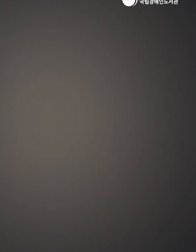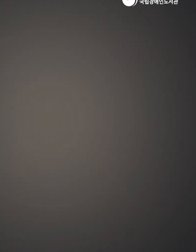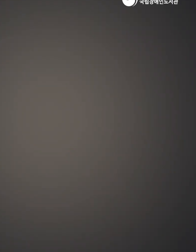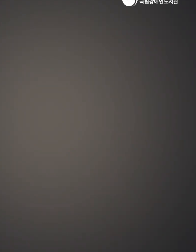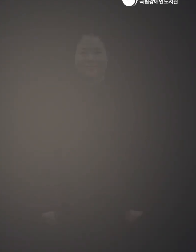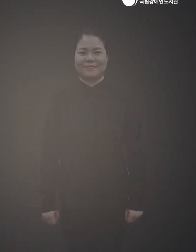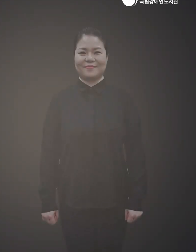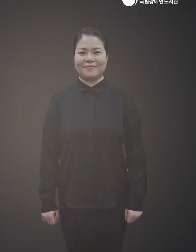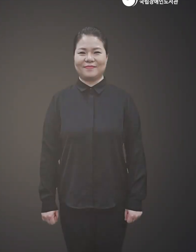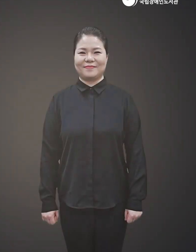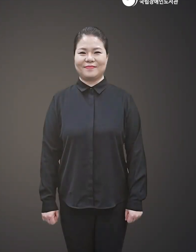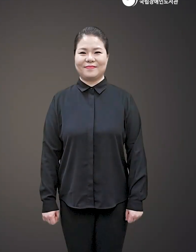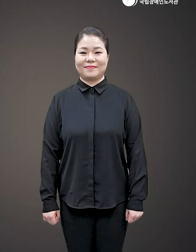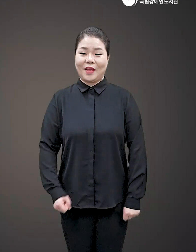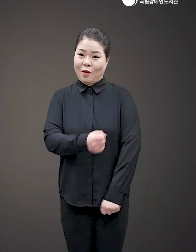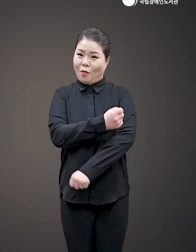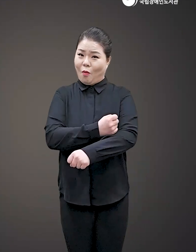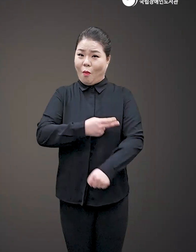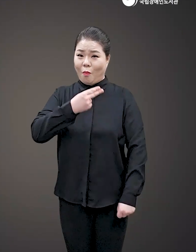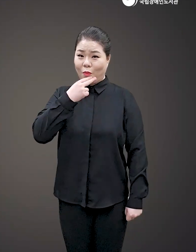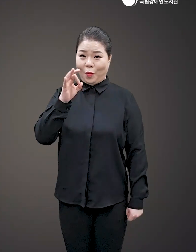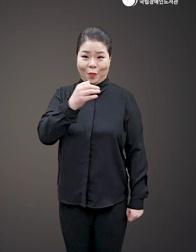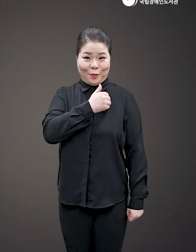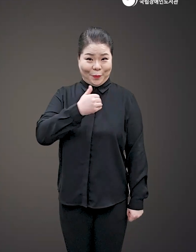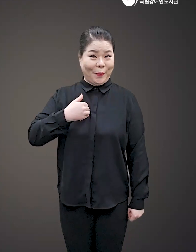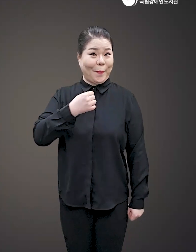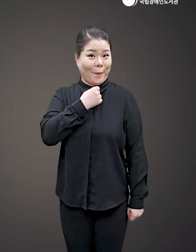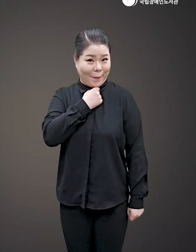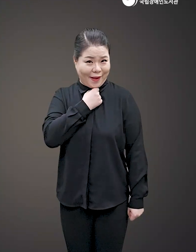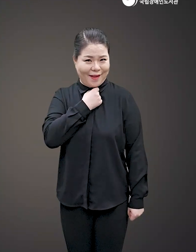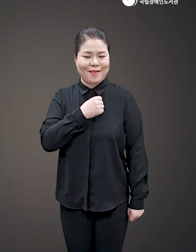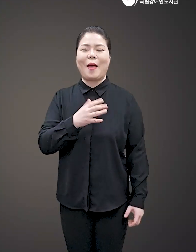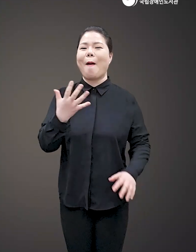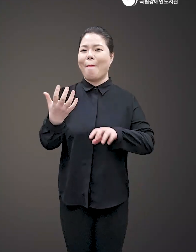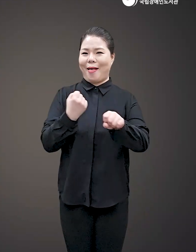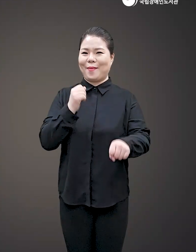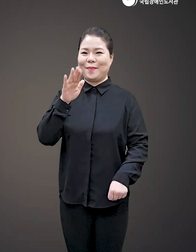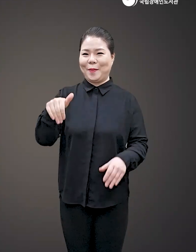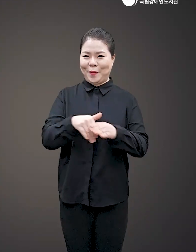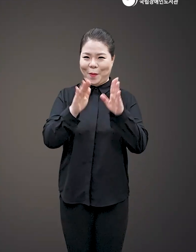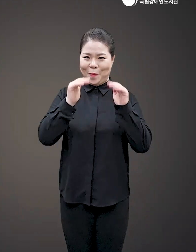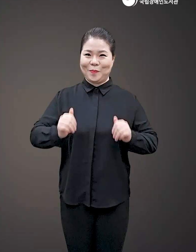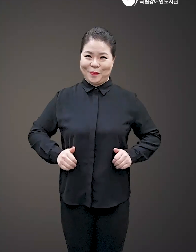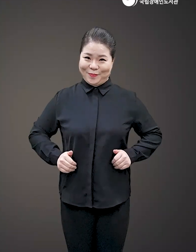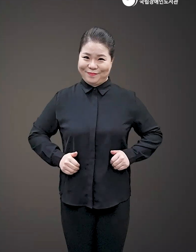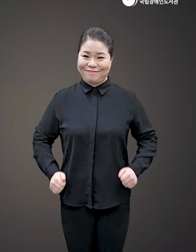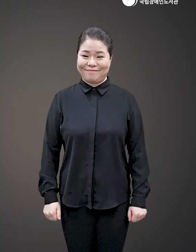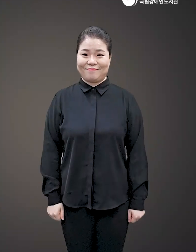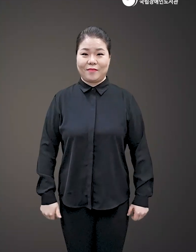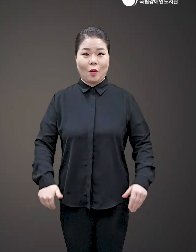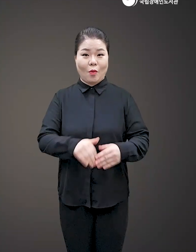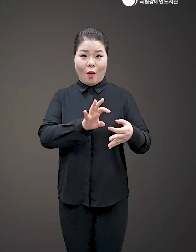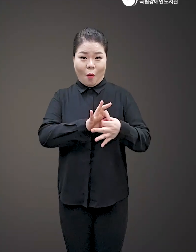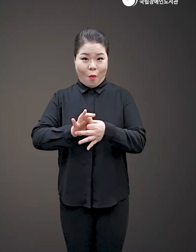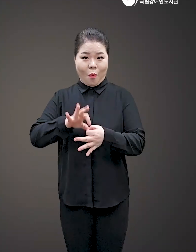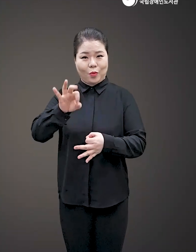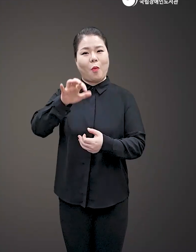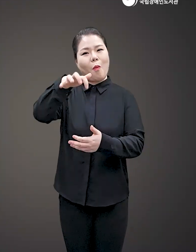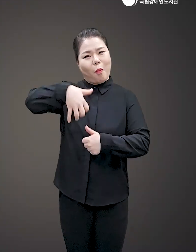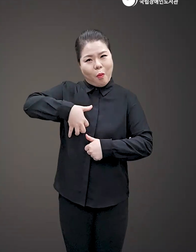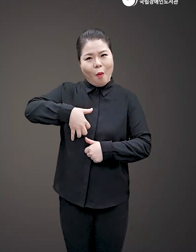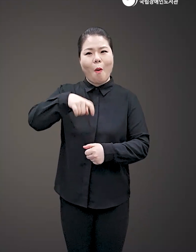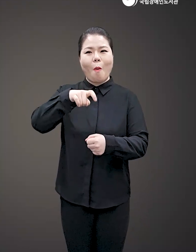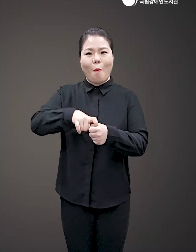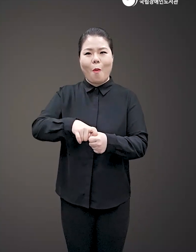미디어숲 경제적 자유를 이루고 싶다면 지금 당장 미래문화를 공부하라 문화를 통한